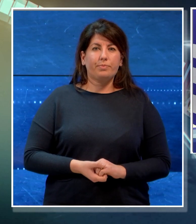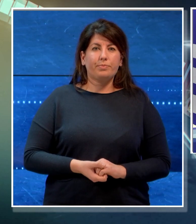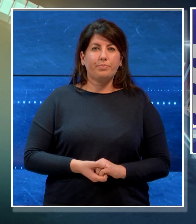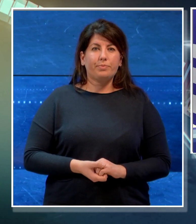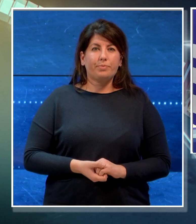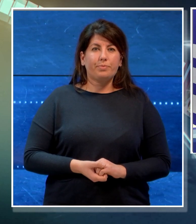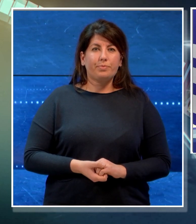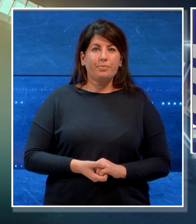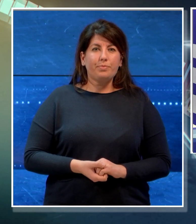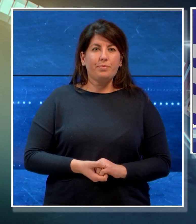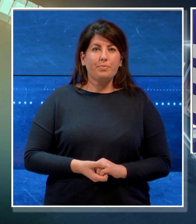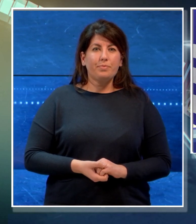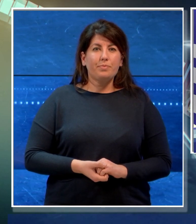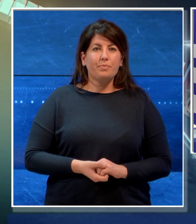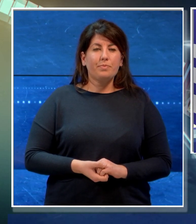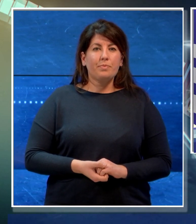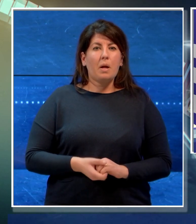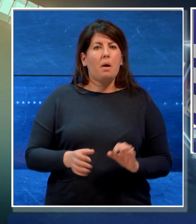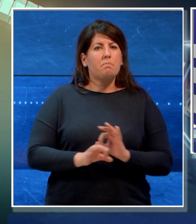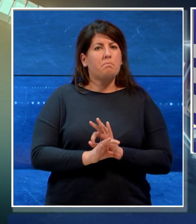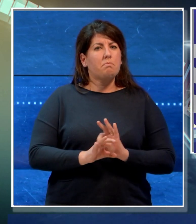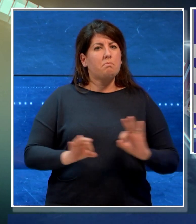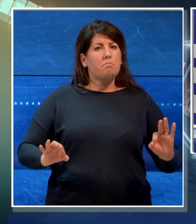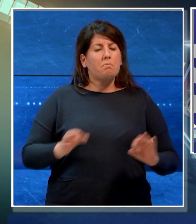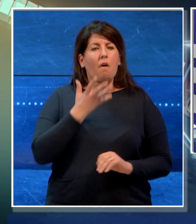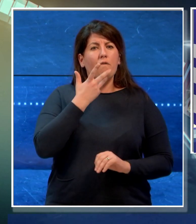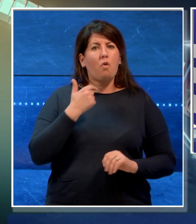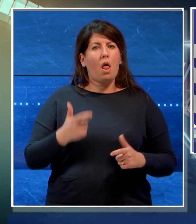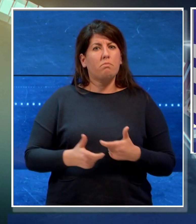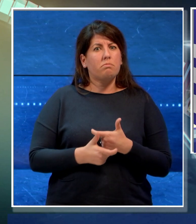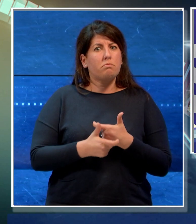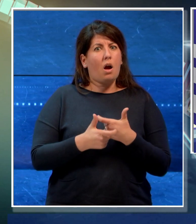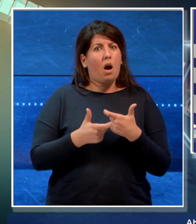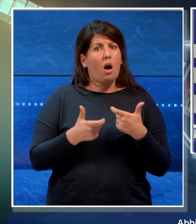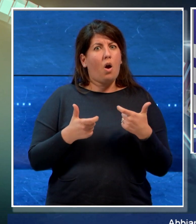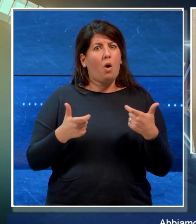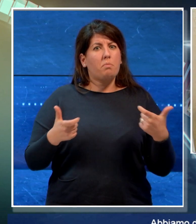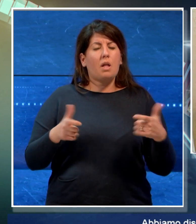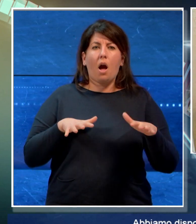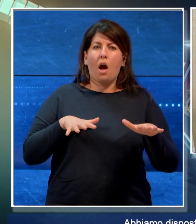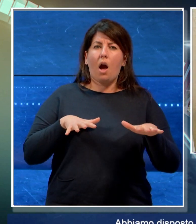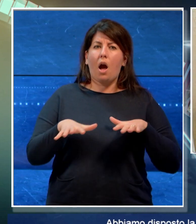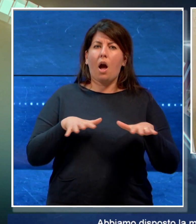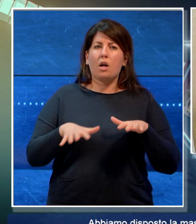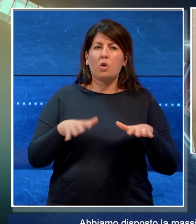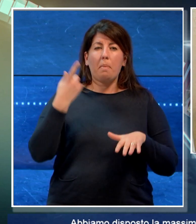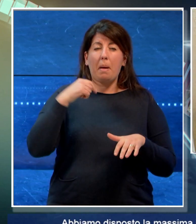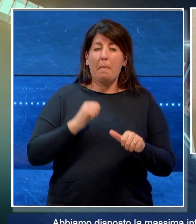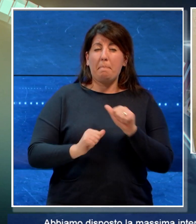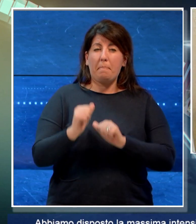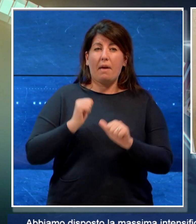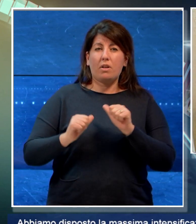Abbiamo disposto la massima intensificazione della azione di prevenzione